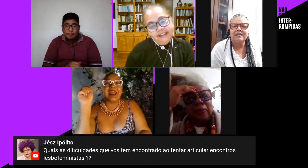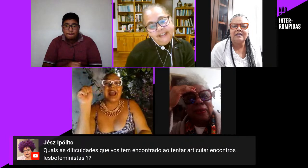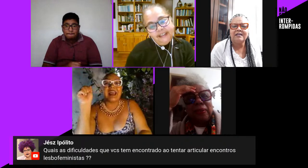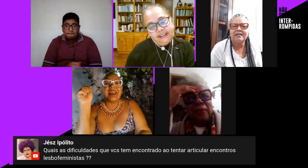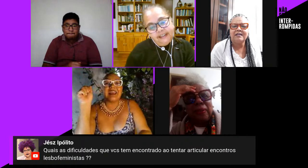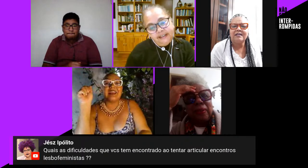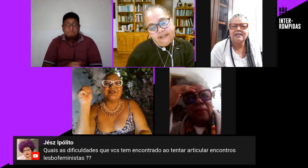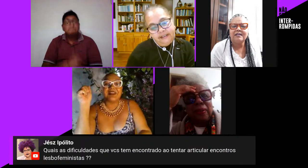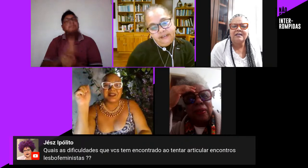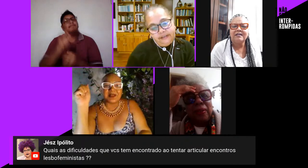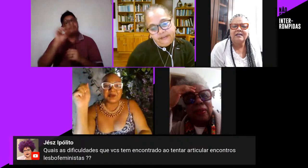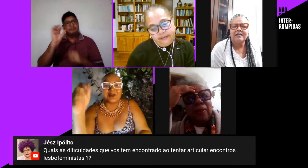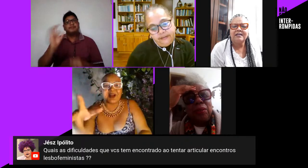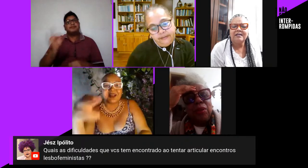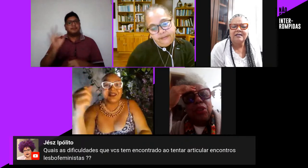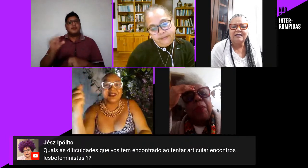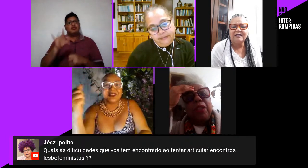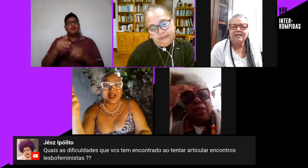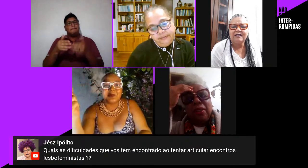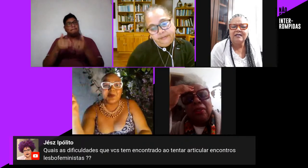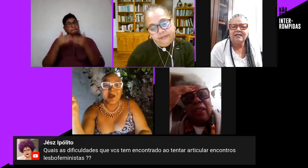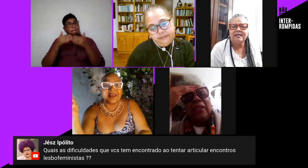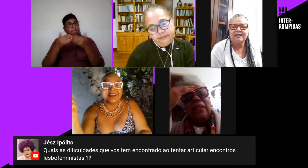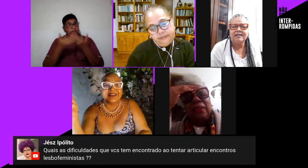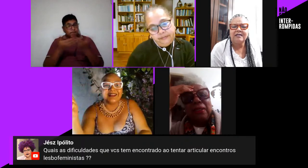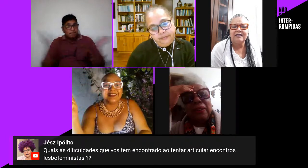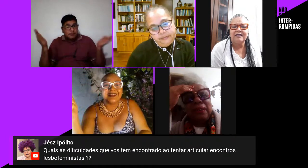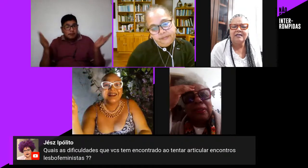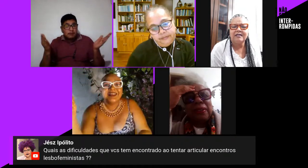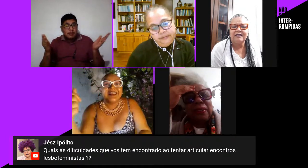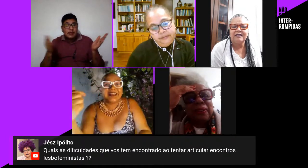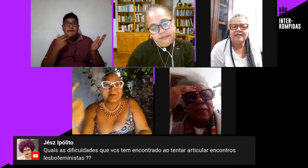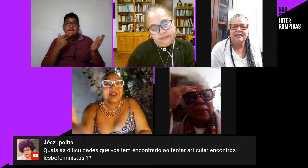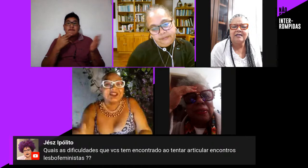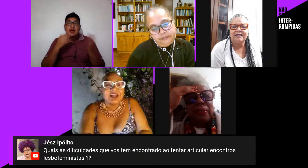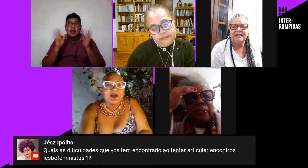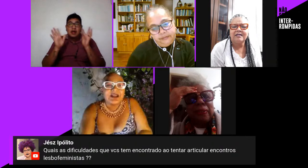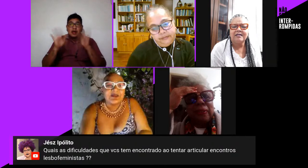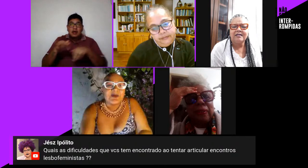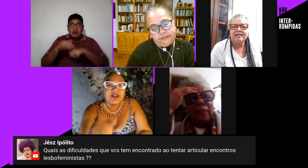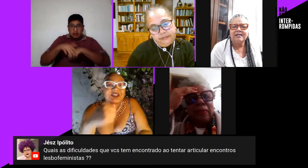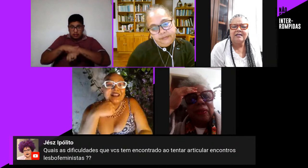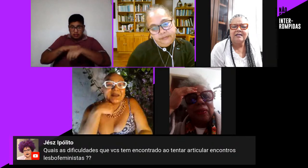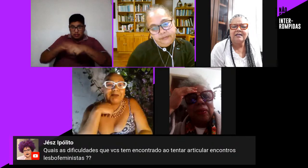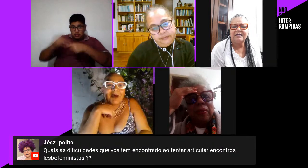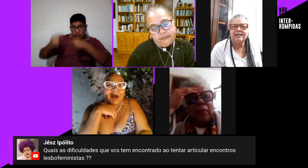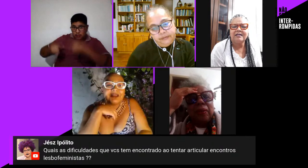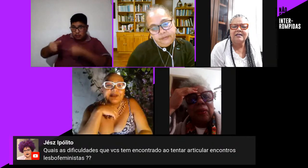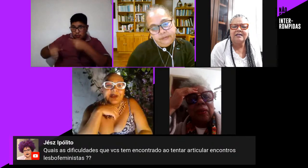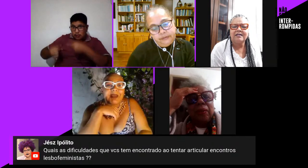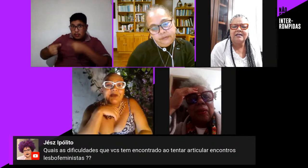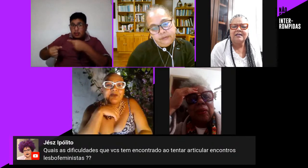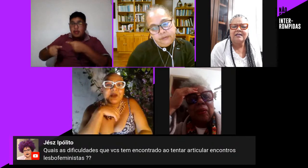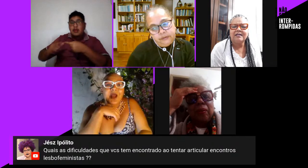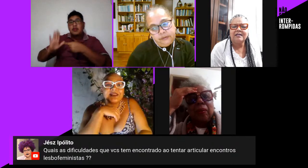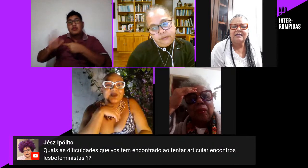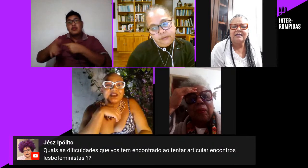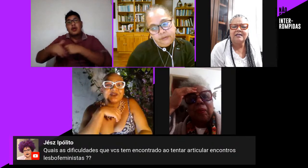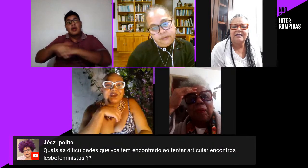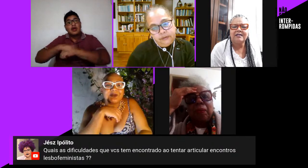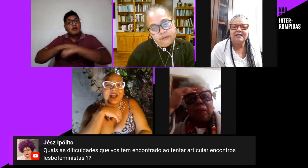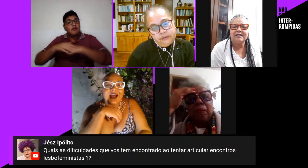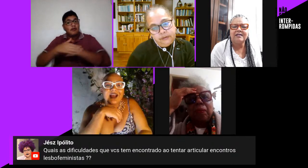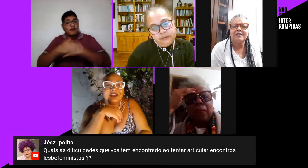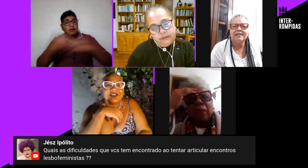já e fazendo a sua fala em diálogo com a Eliana e também dialogando com a Jez